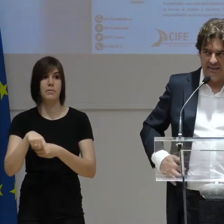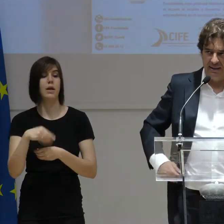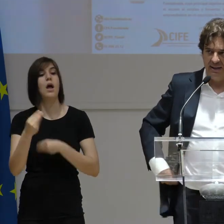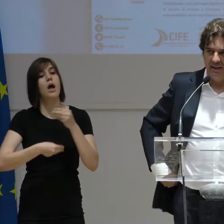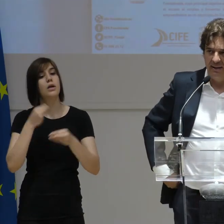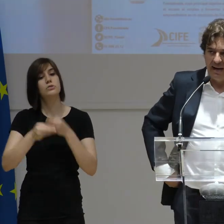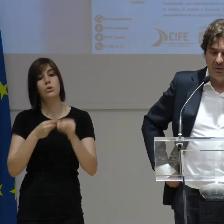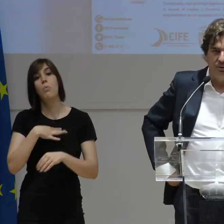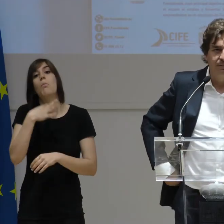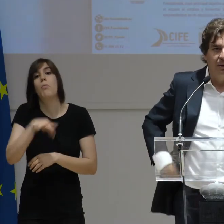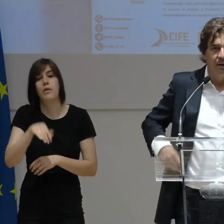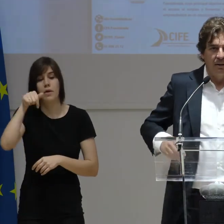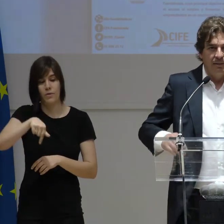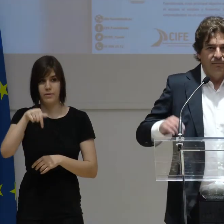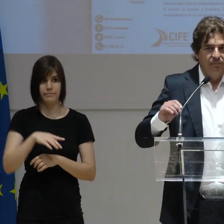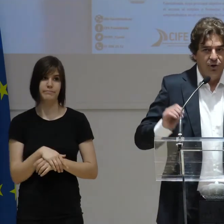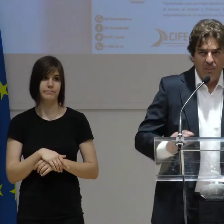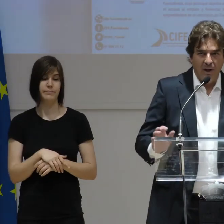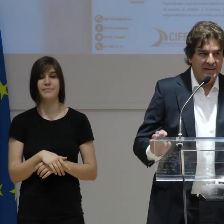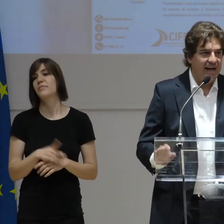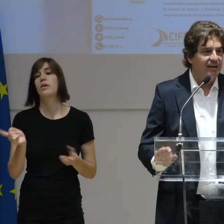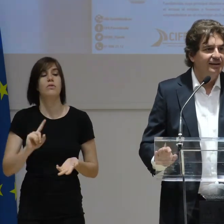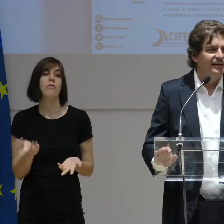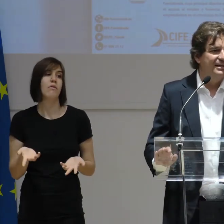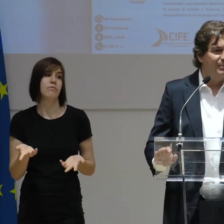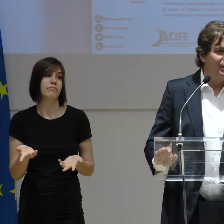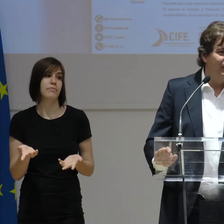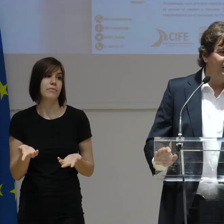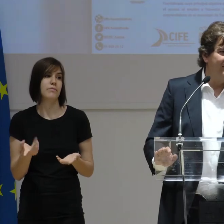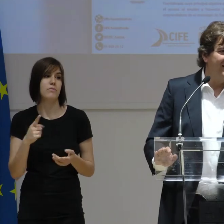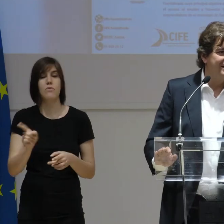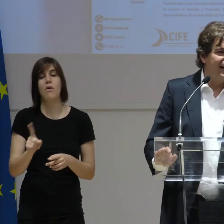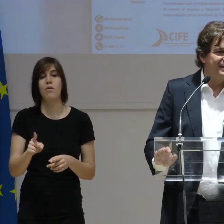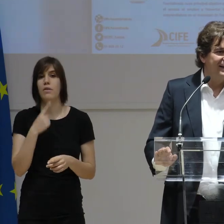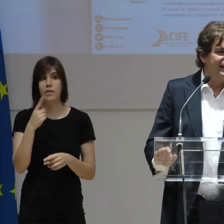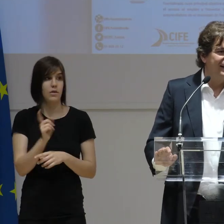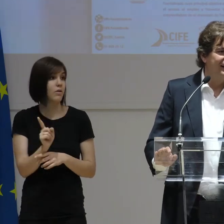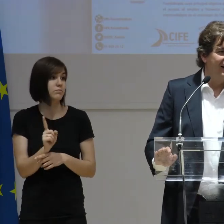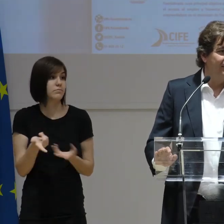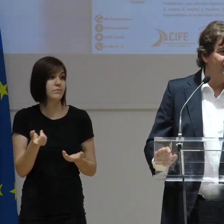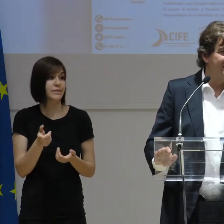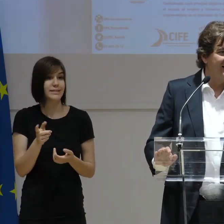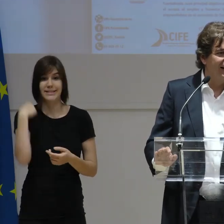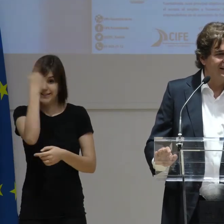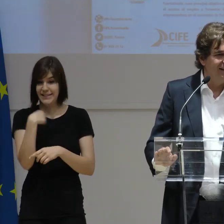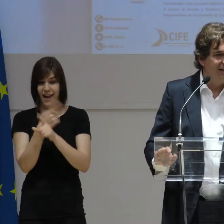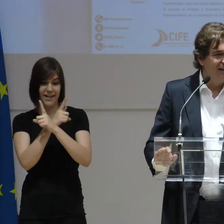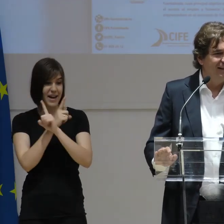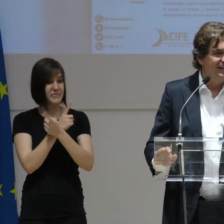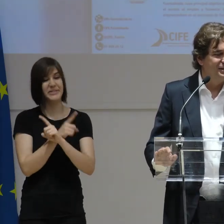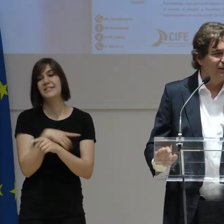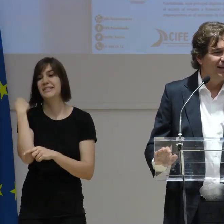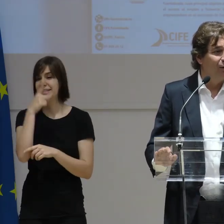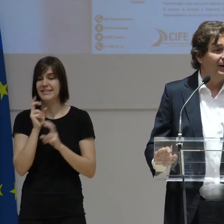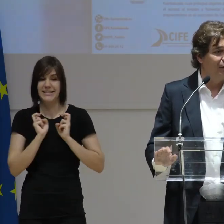acto. No puede pasar desapercibido también las caras de nervios y las caras de